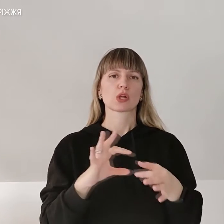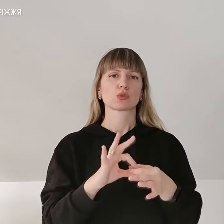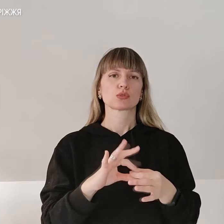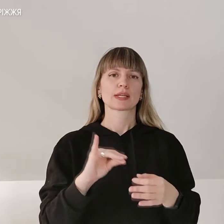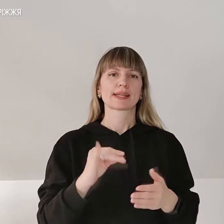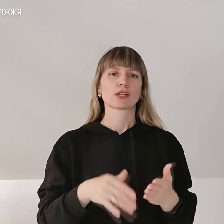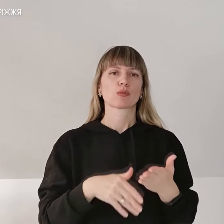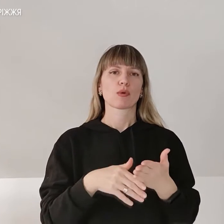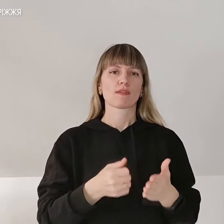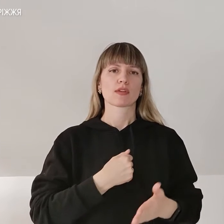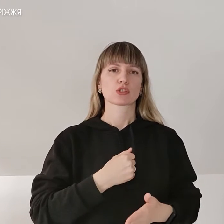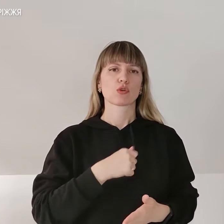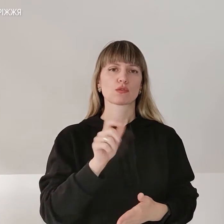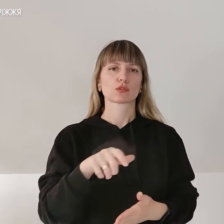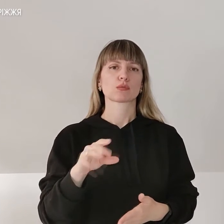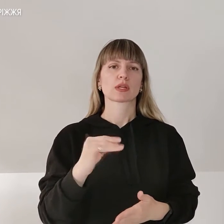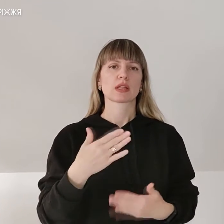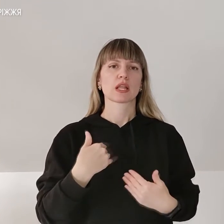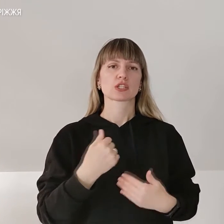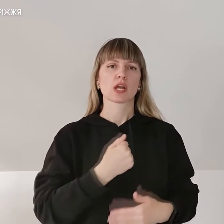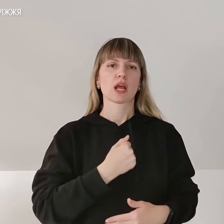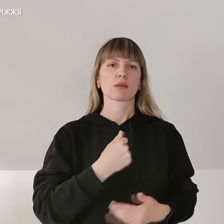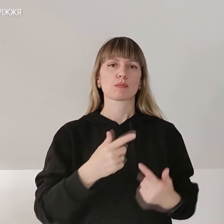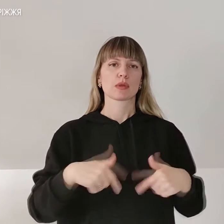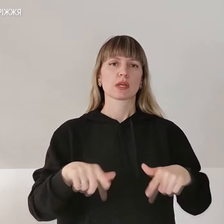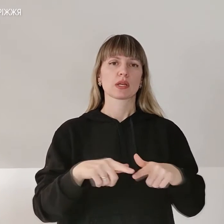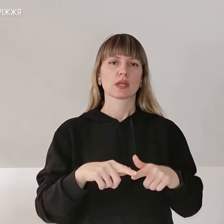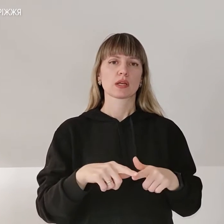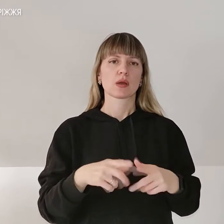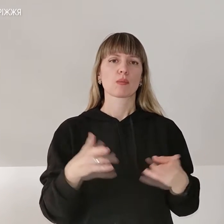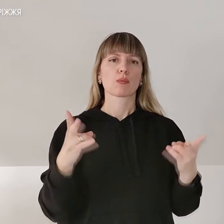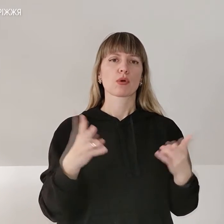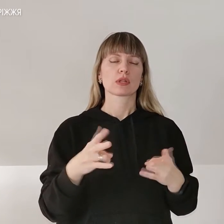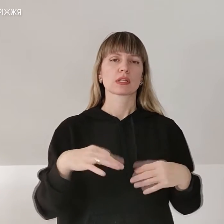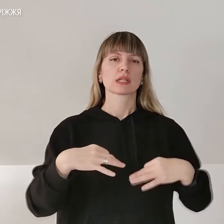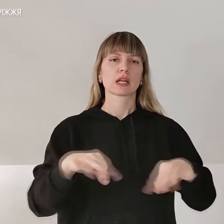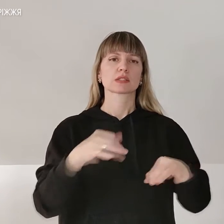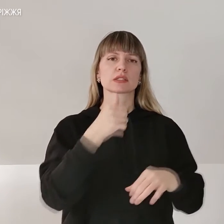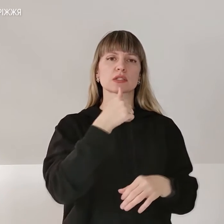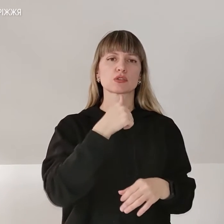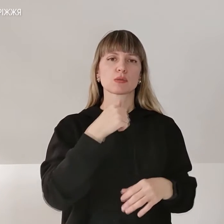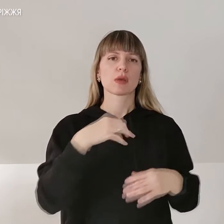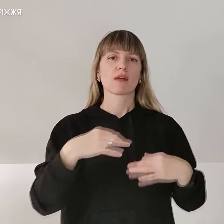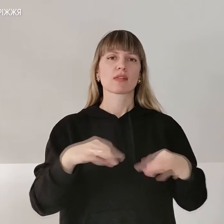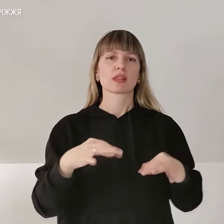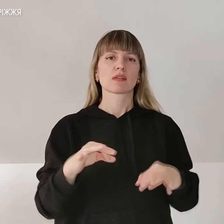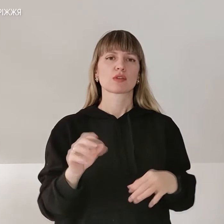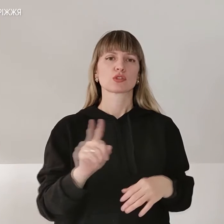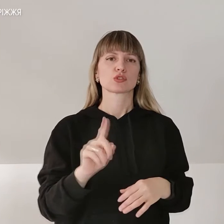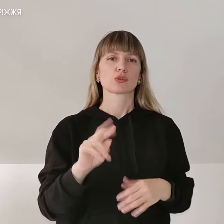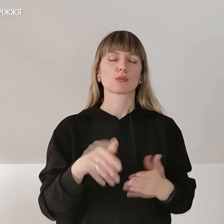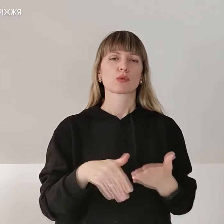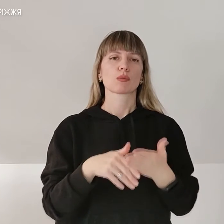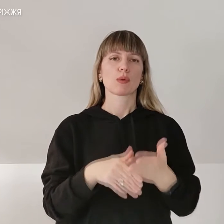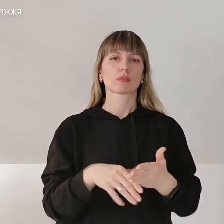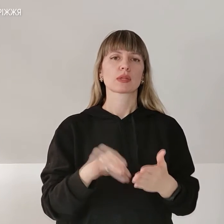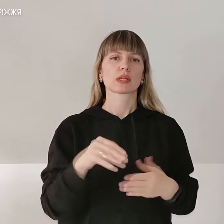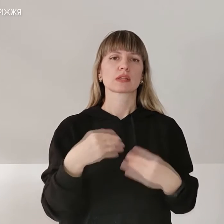допомогти військовослужбовцям і нашій армії. Зокрема, потрібні транспортні засоби автівки, аби допомогти і надати їх для